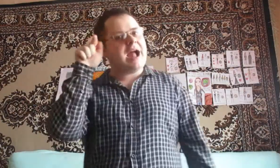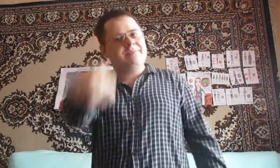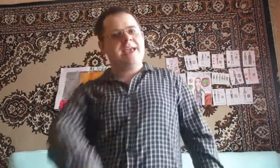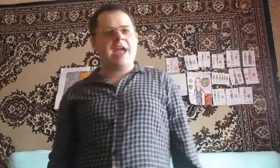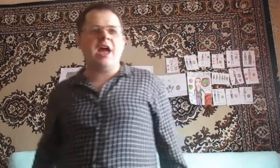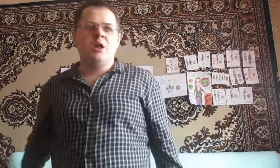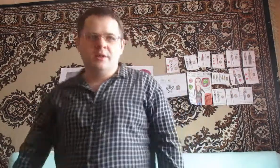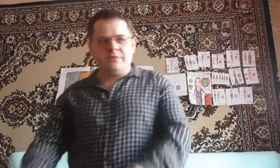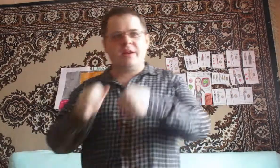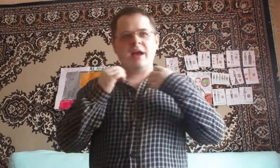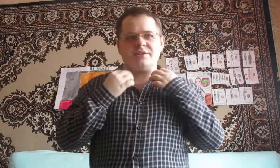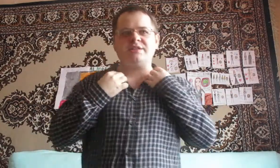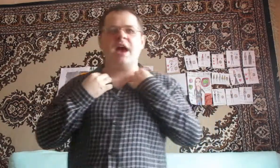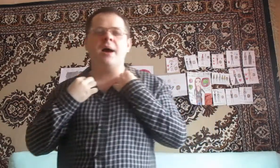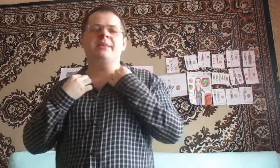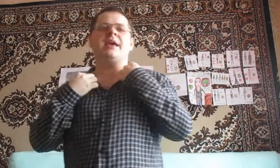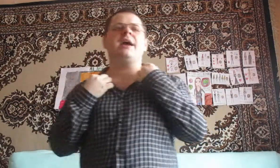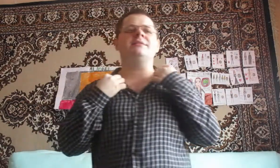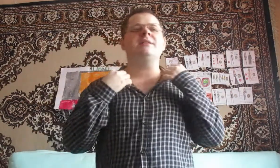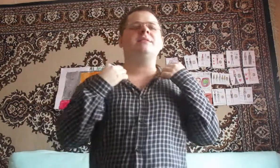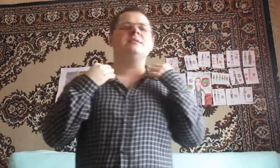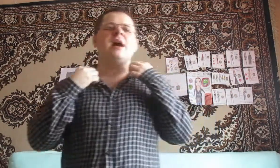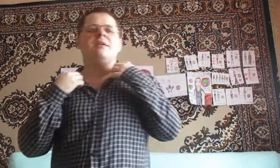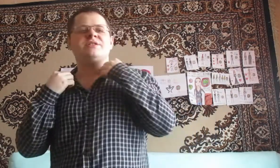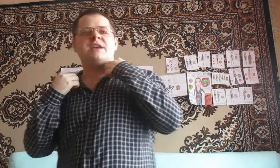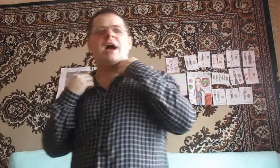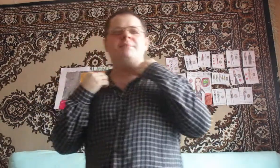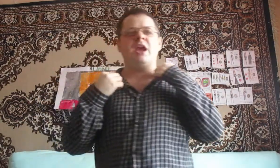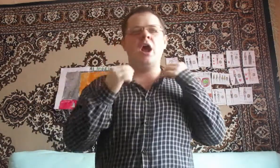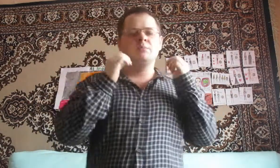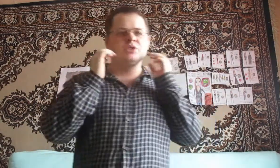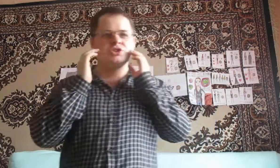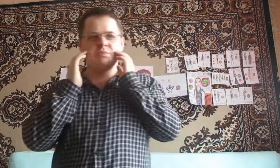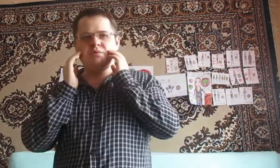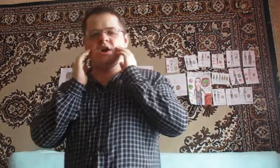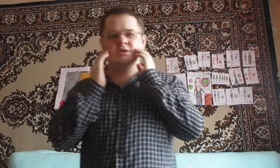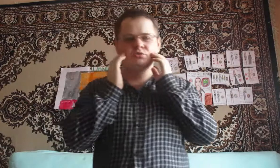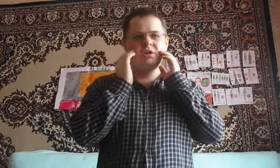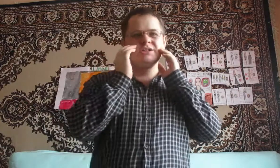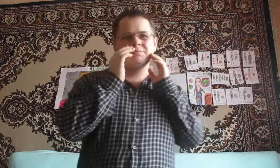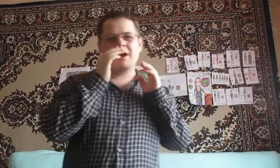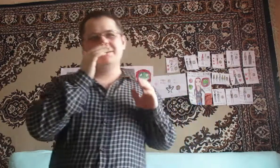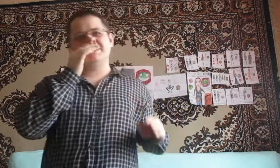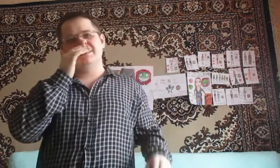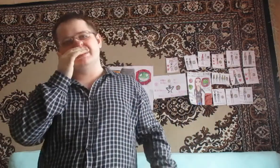мне Нравишься мне Нравишься мне Мне теперь одно не справится, ты